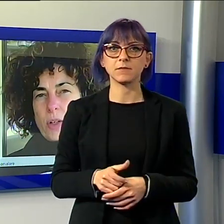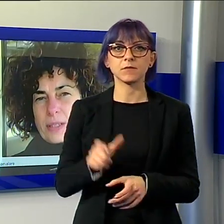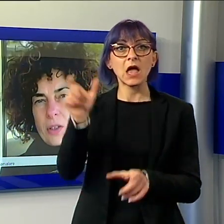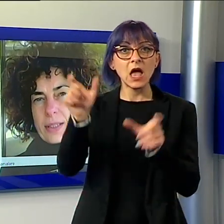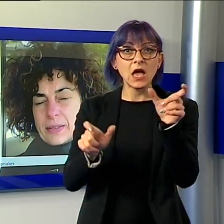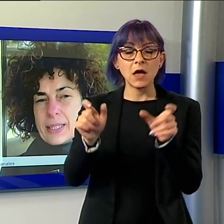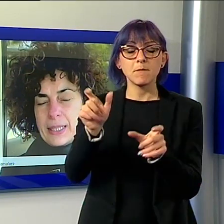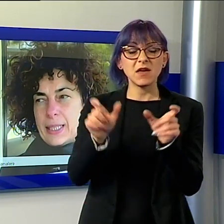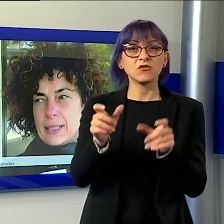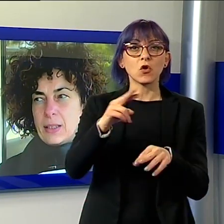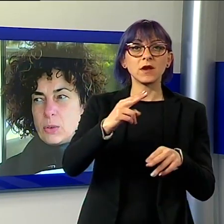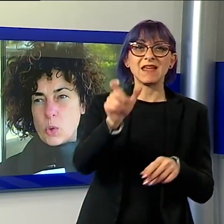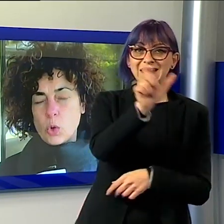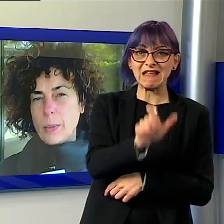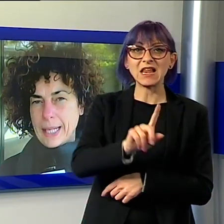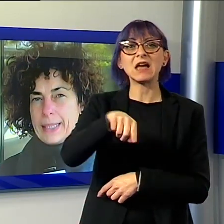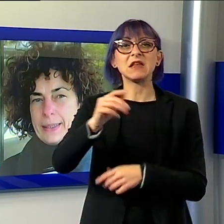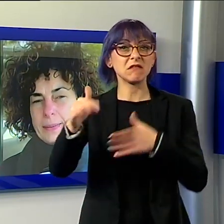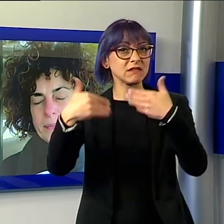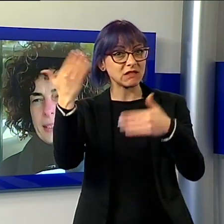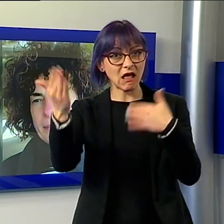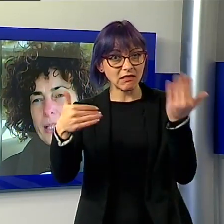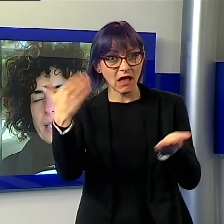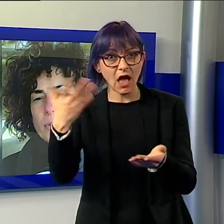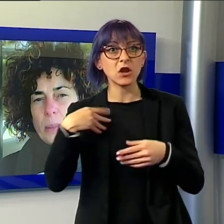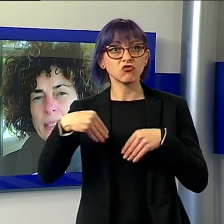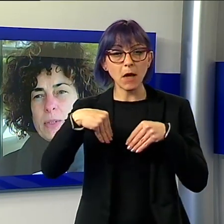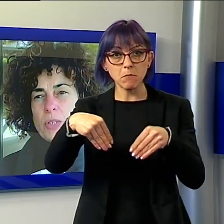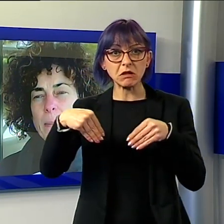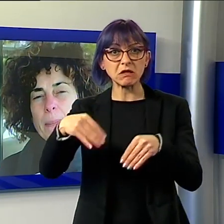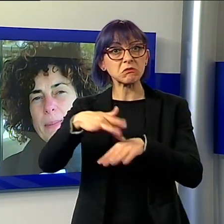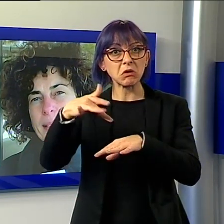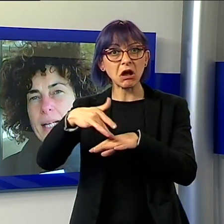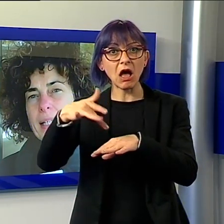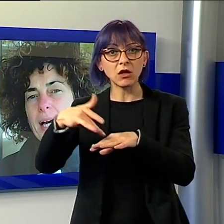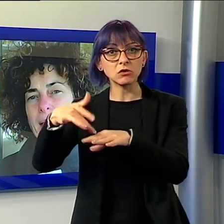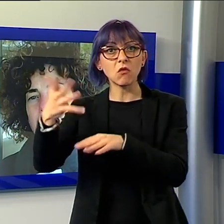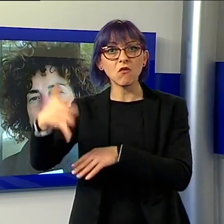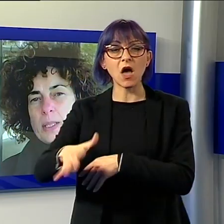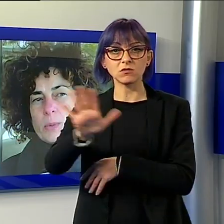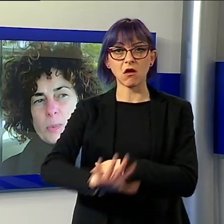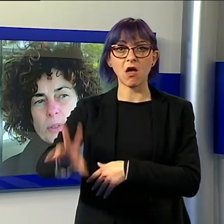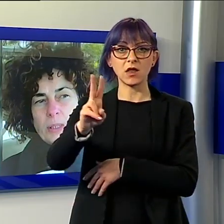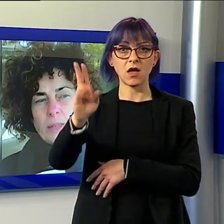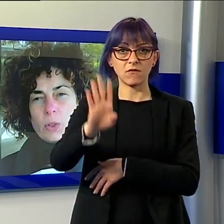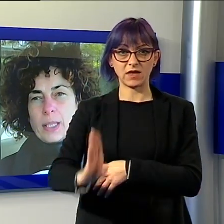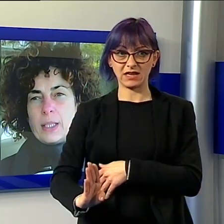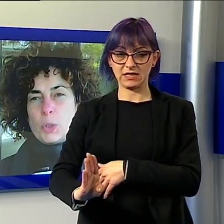nostra costa vestiliese, non sono mancati. Naturalmente bisognerebbe implementare anche il turismo sportivo che ci